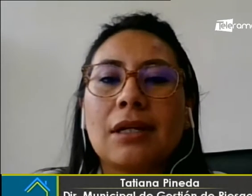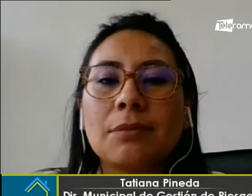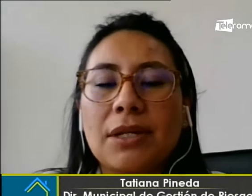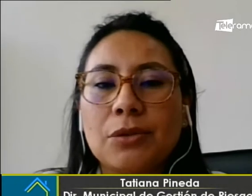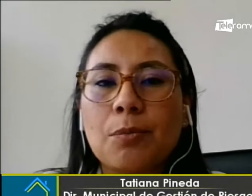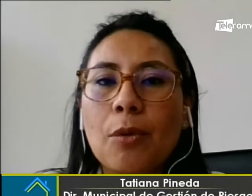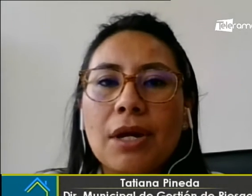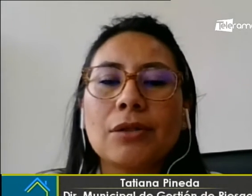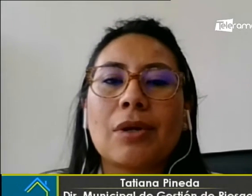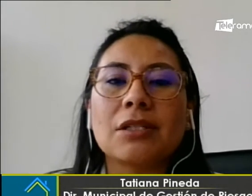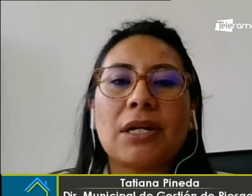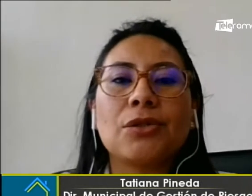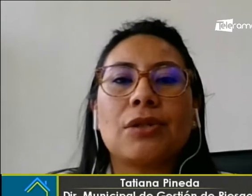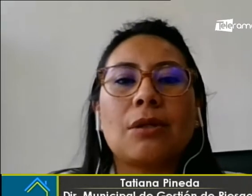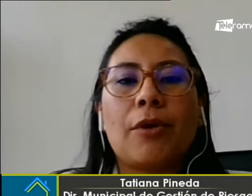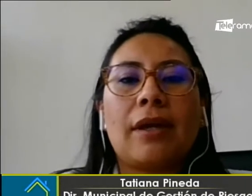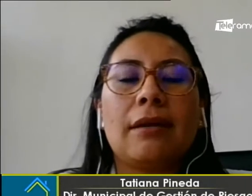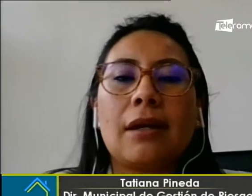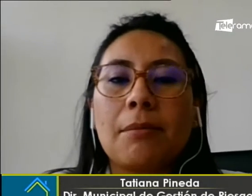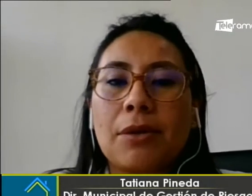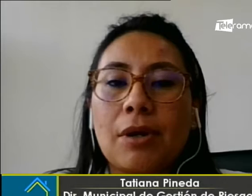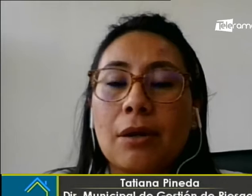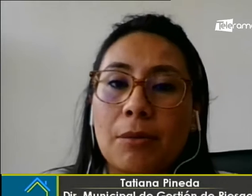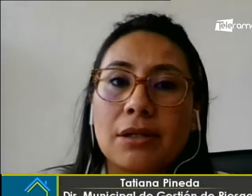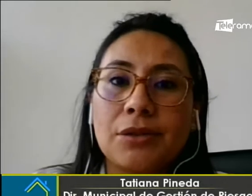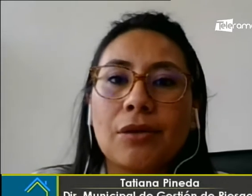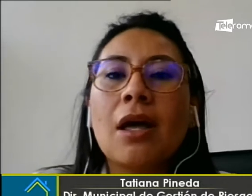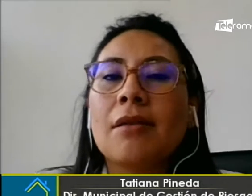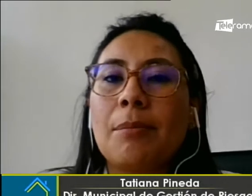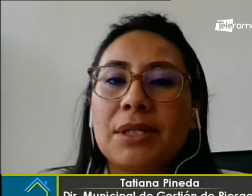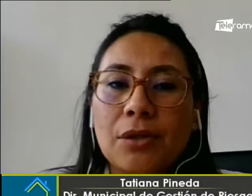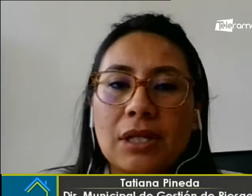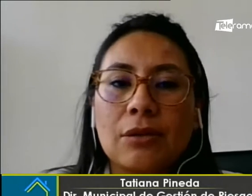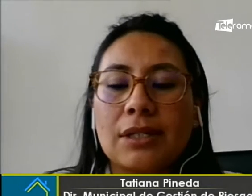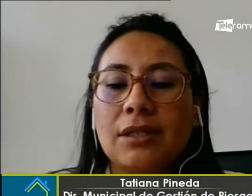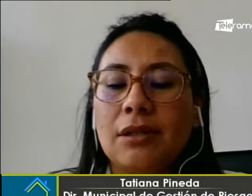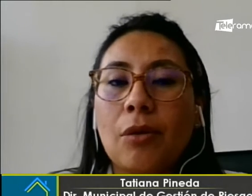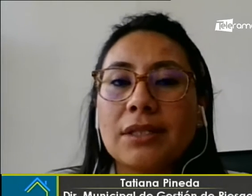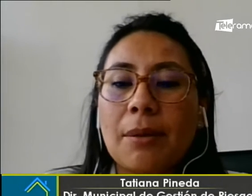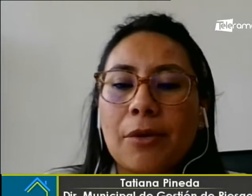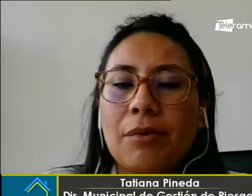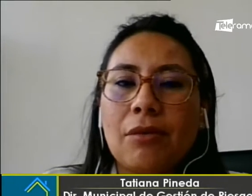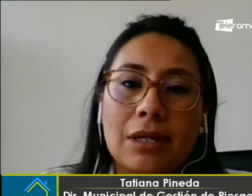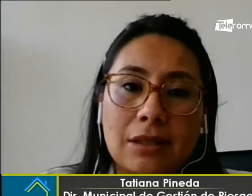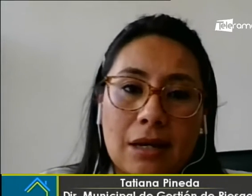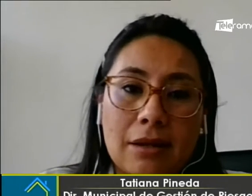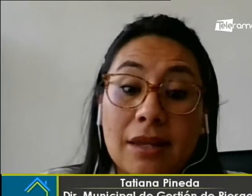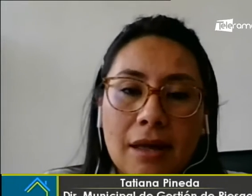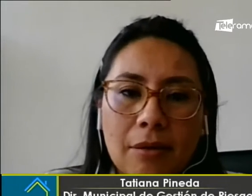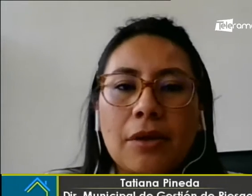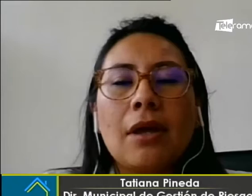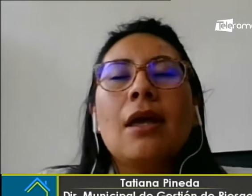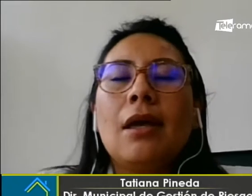monigotes en espacios públicos o en espacios donde se puedan generar mayor aglomeración de personas. Lo que sí no está prohibido hasta